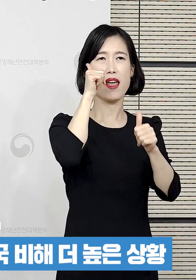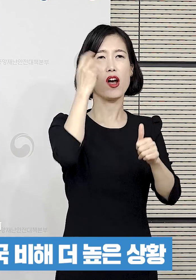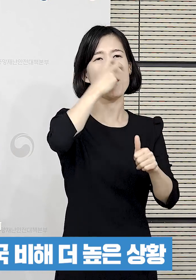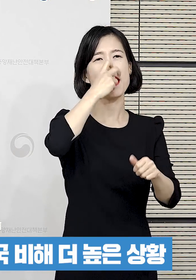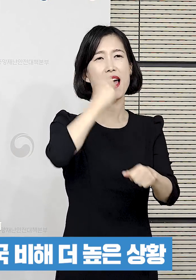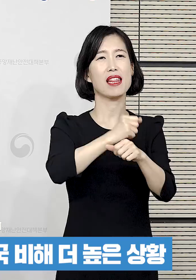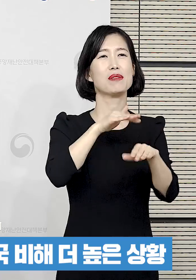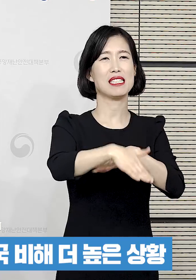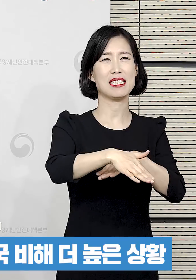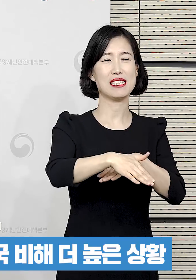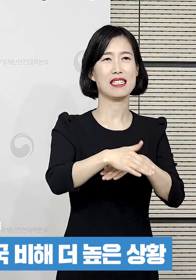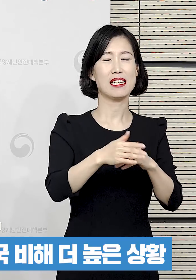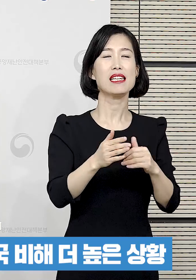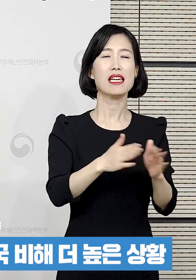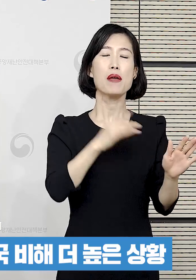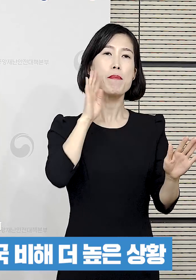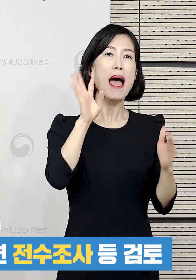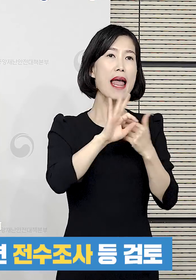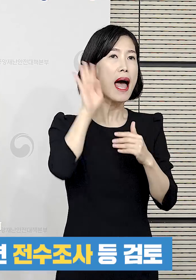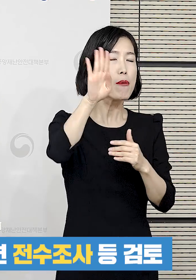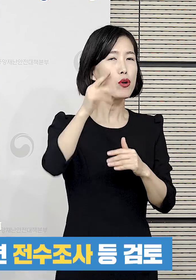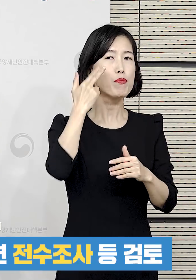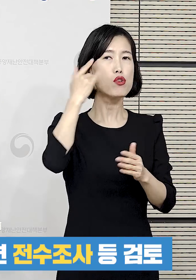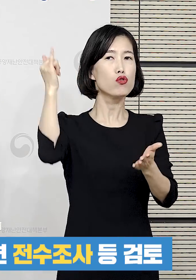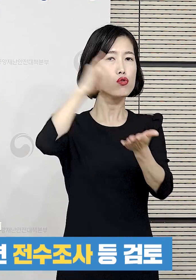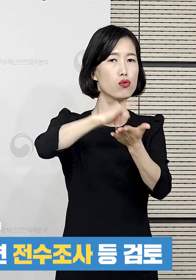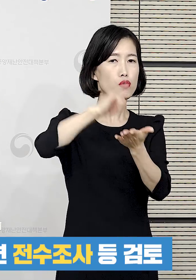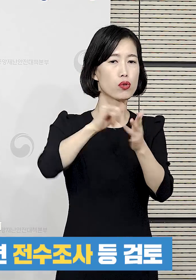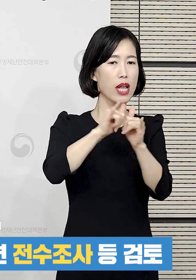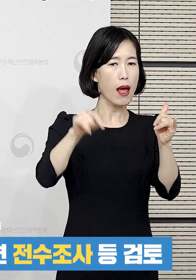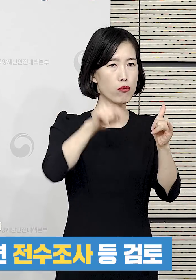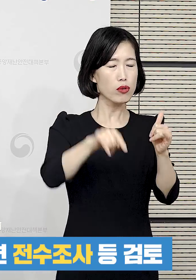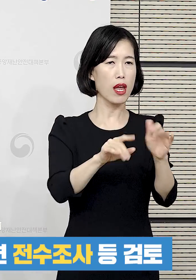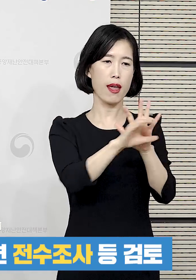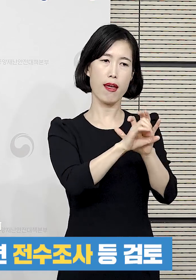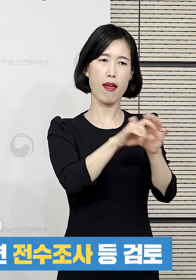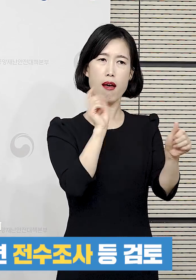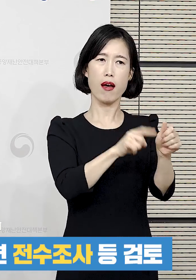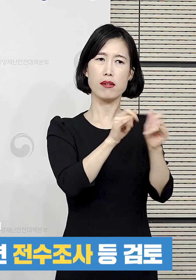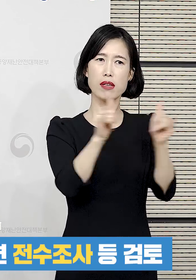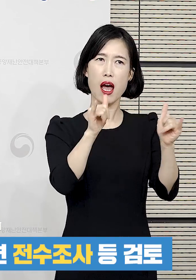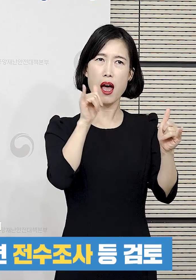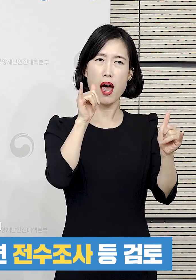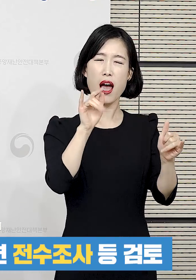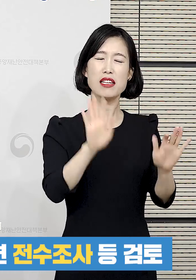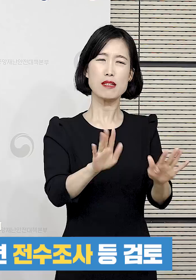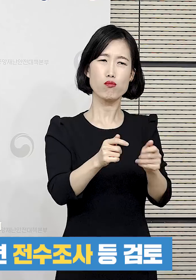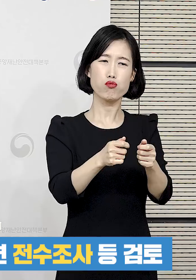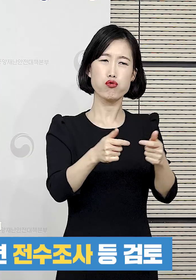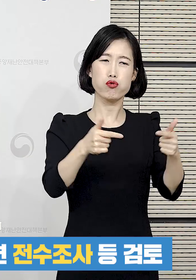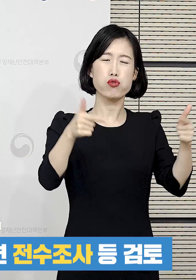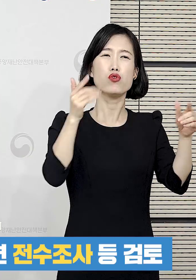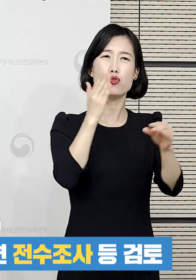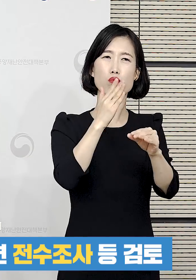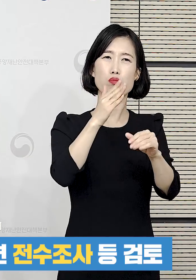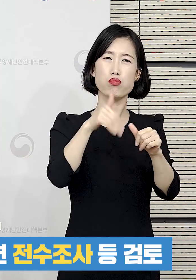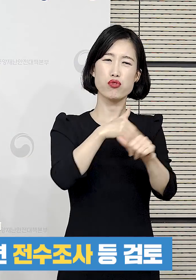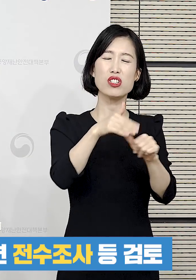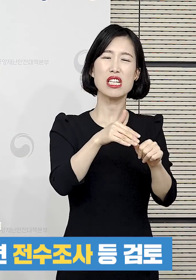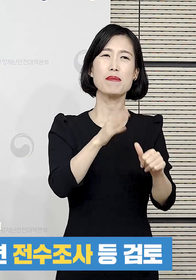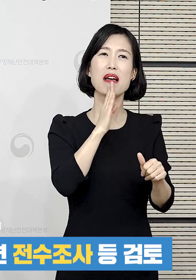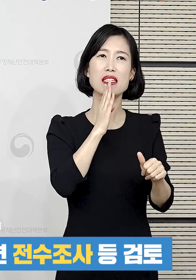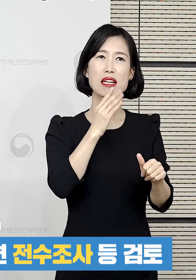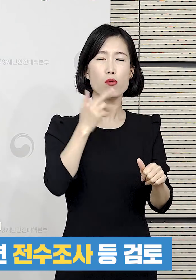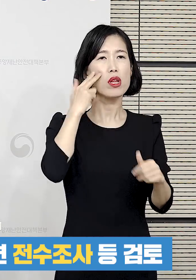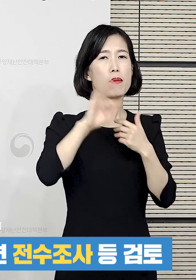나타났을 때 검사를 하도록 하고요. 만약에 미국의 어떤 입국자들 중에서 확진자 수가 상당히